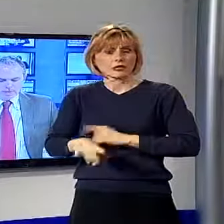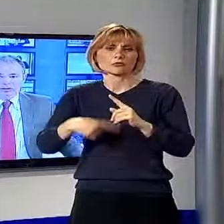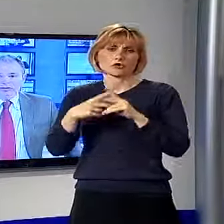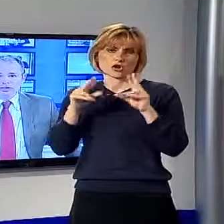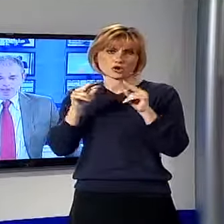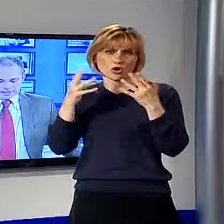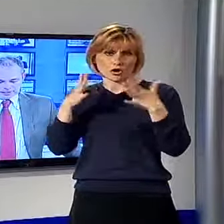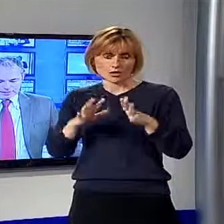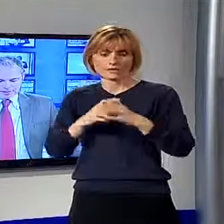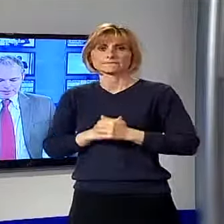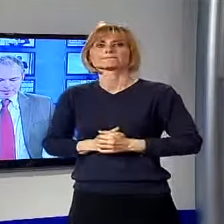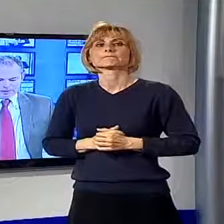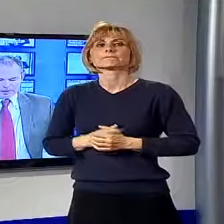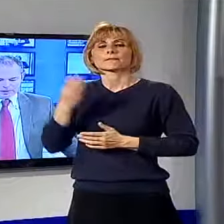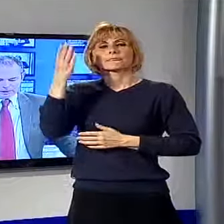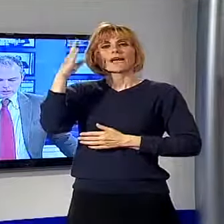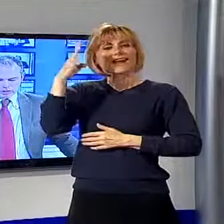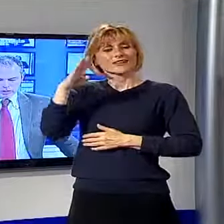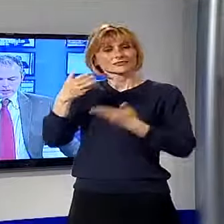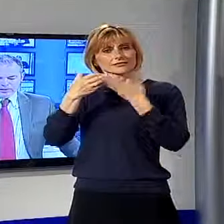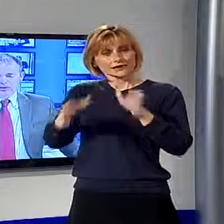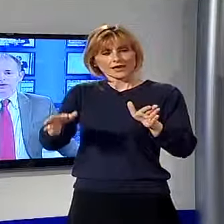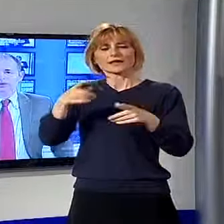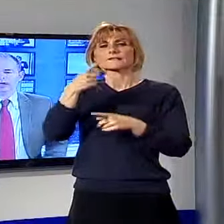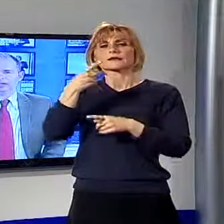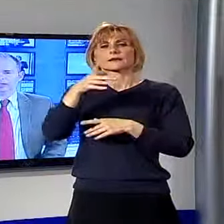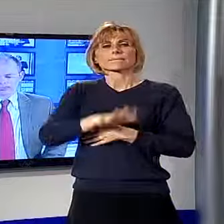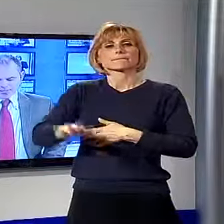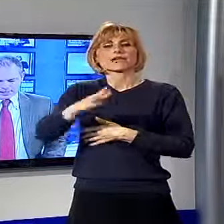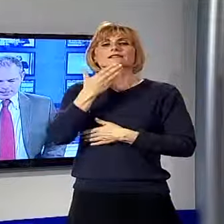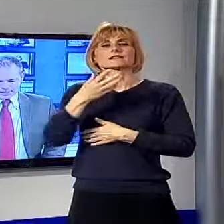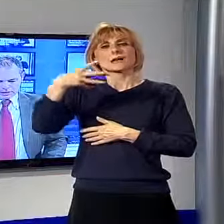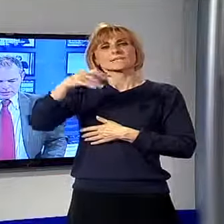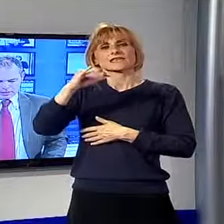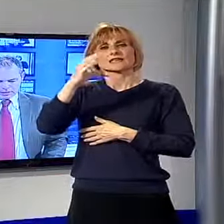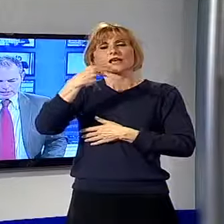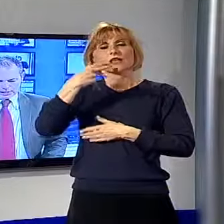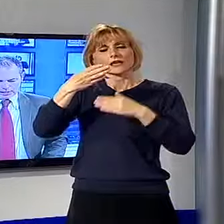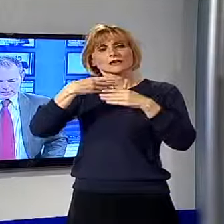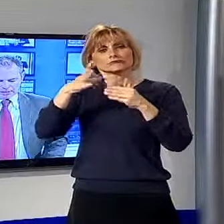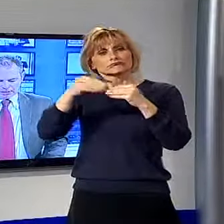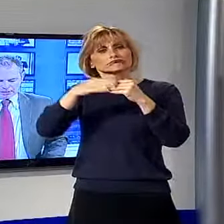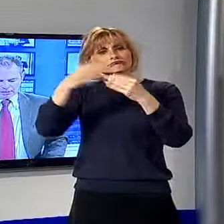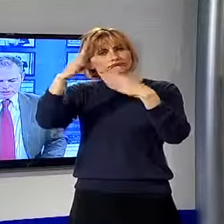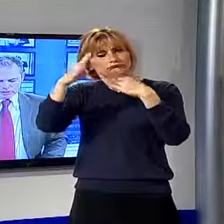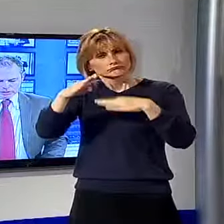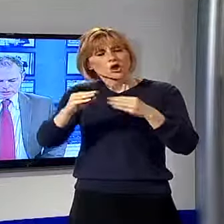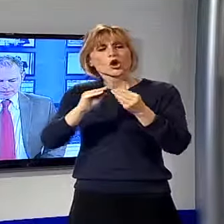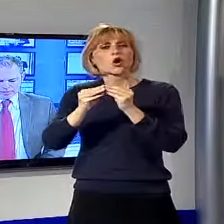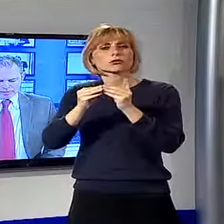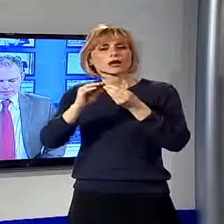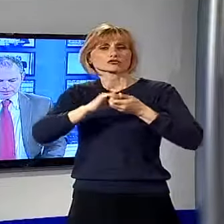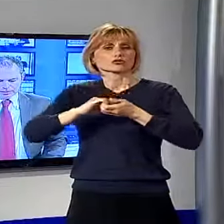Aperto stamani il cantiere per il rifacimento della pavimentazione di Piazza San Michele a Lucca. Gli operai dell'Associazione